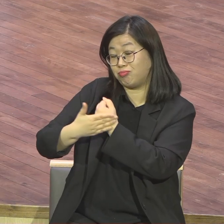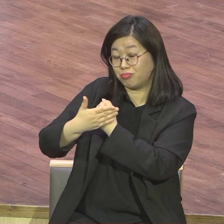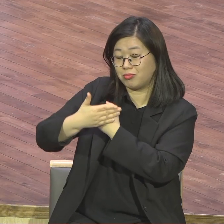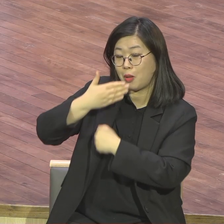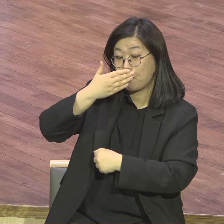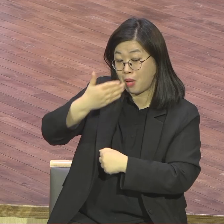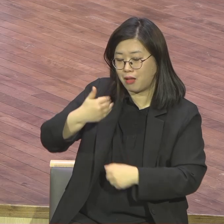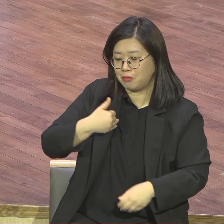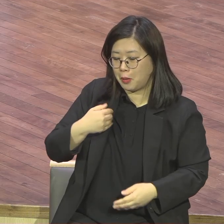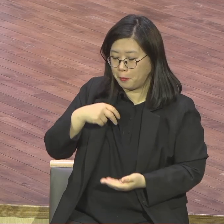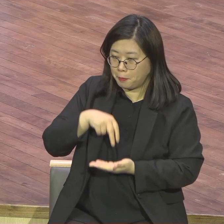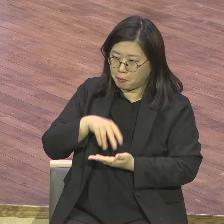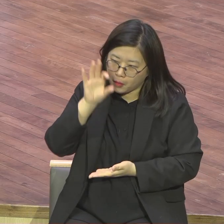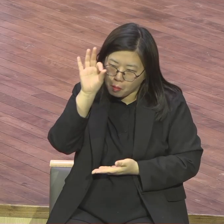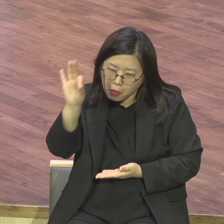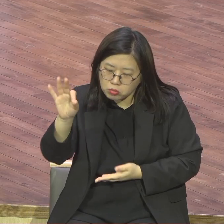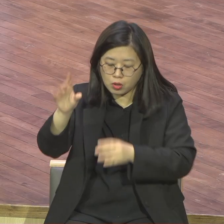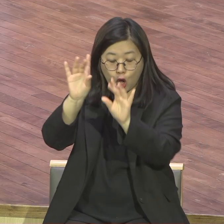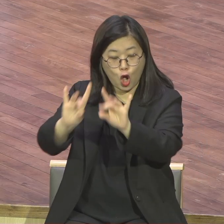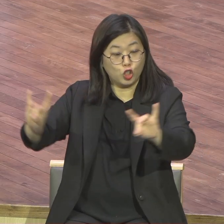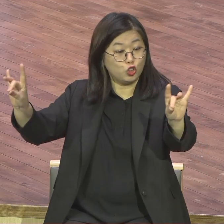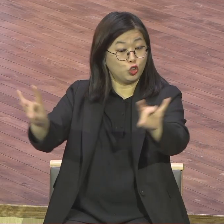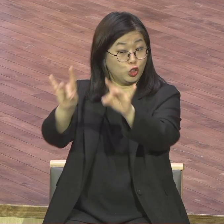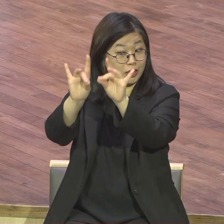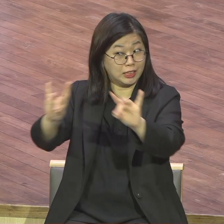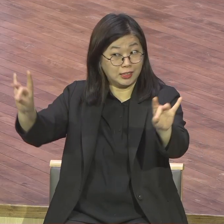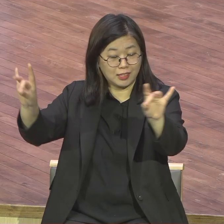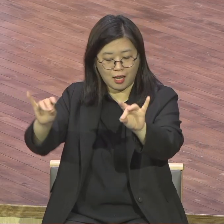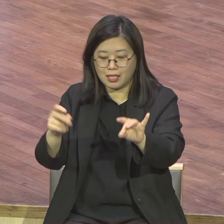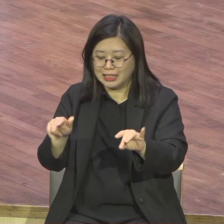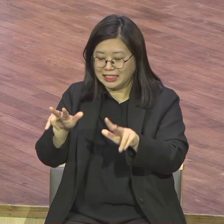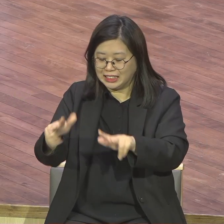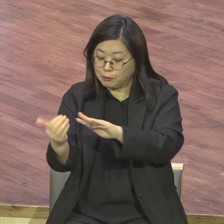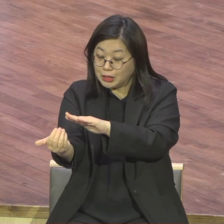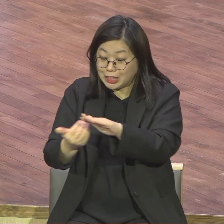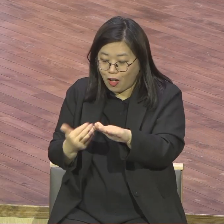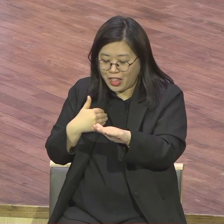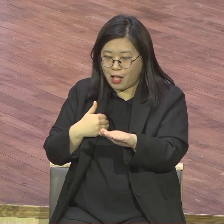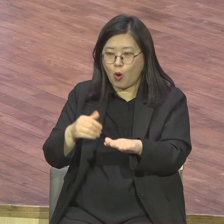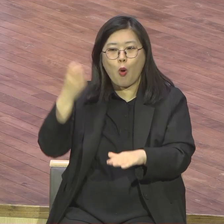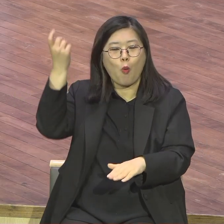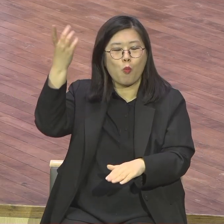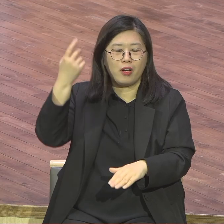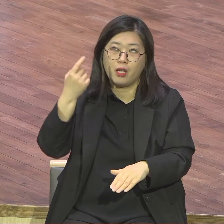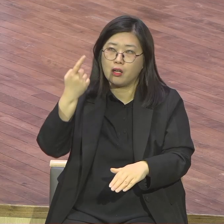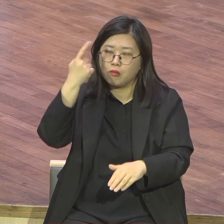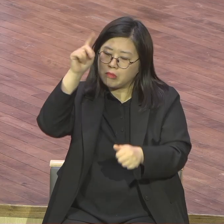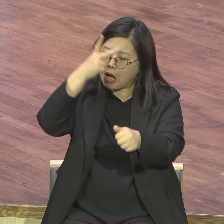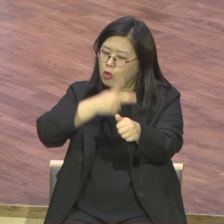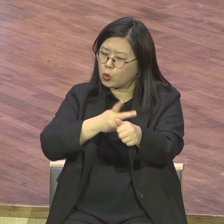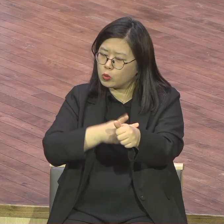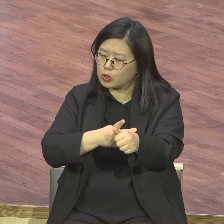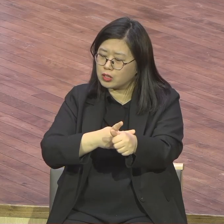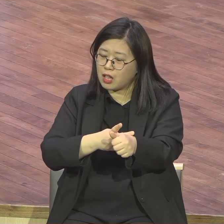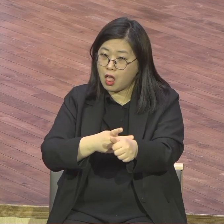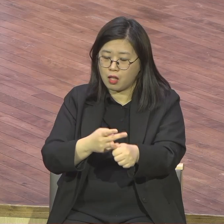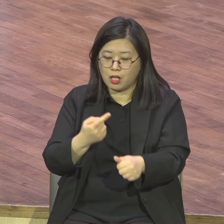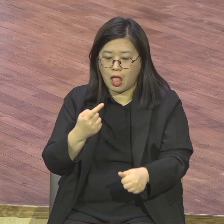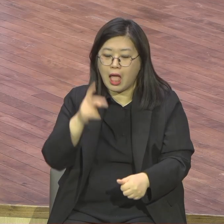아니 전에 하던 지휘자 교수요 교수. 이 엄대 교수한다는 말은 아무나 하는 게 아니요.